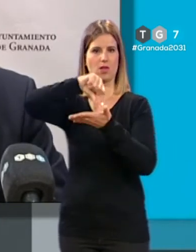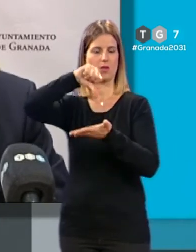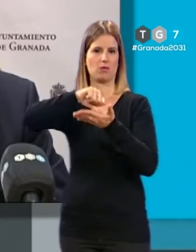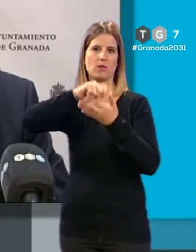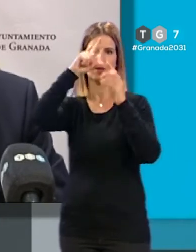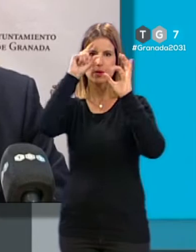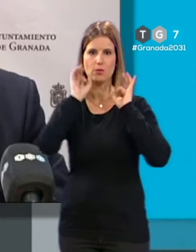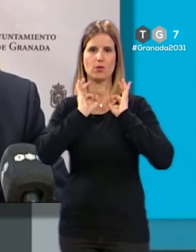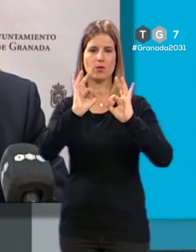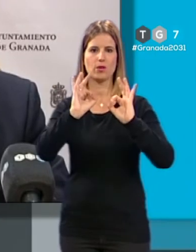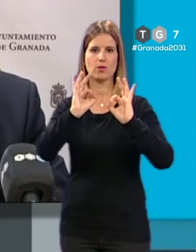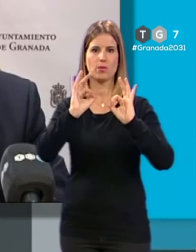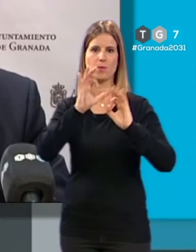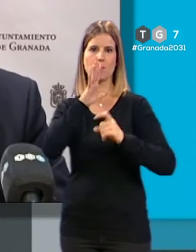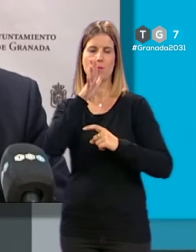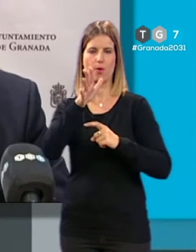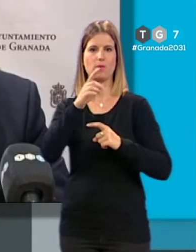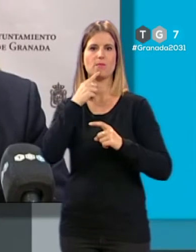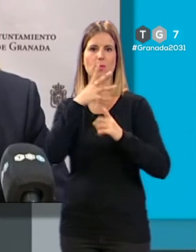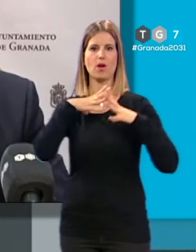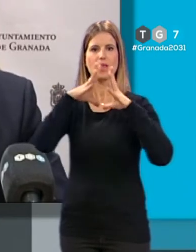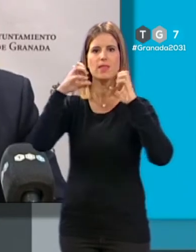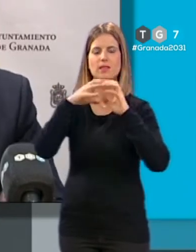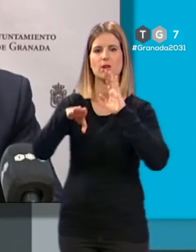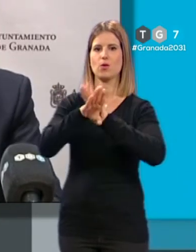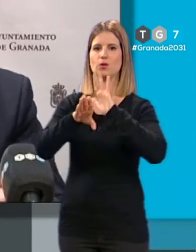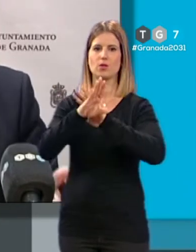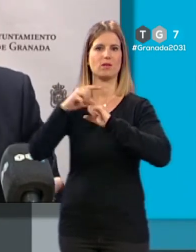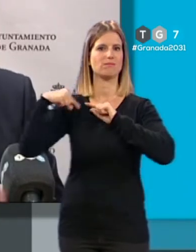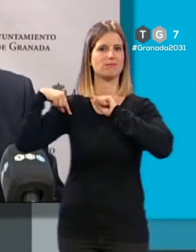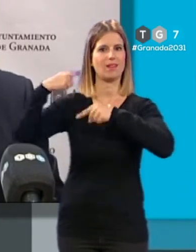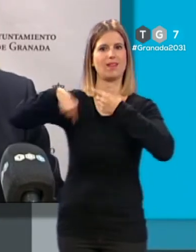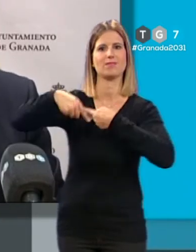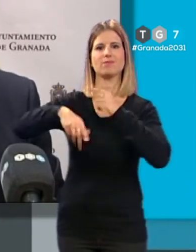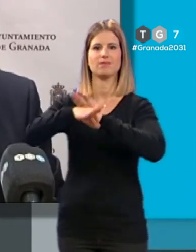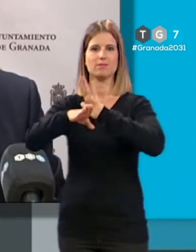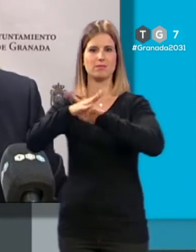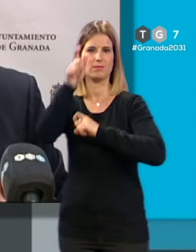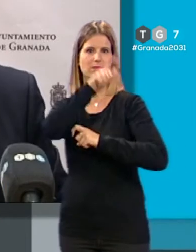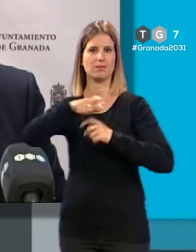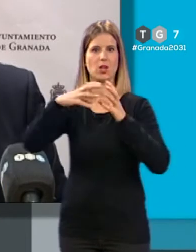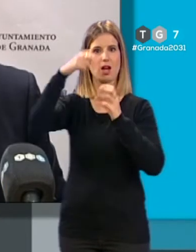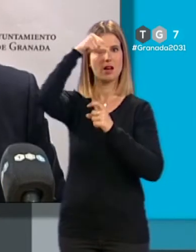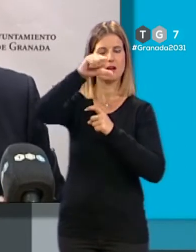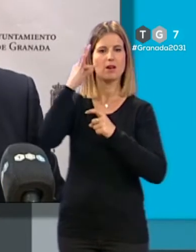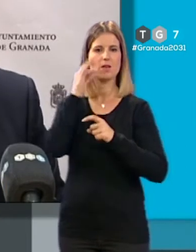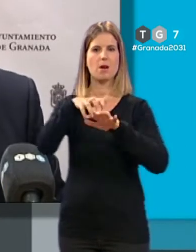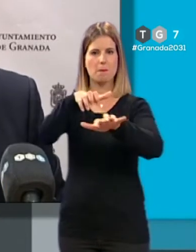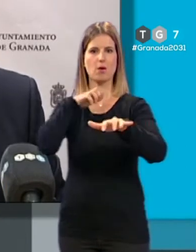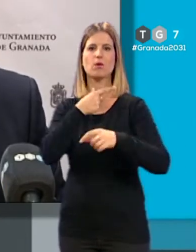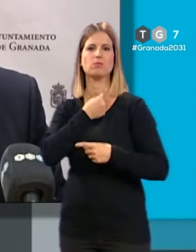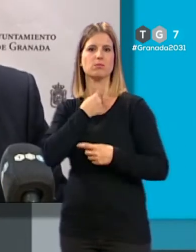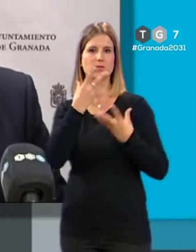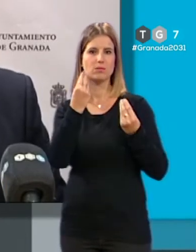naturalmente con el vivo deseo de mantener esta tradición que a los granadinos nos gusta mucho mayoritariamente